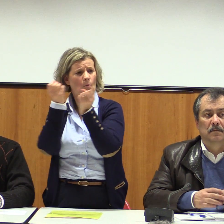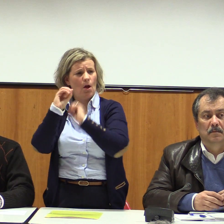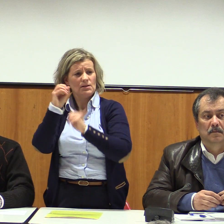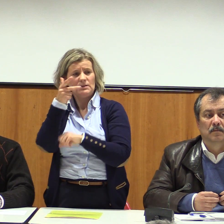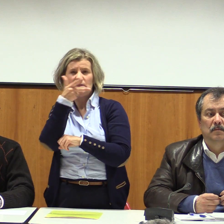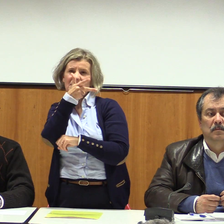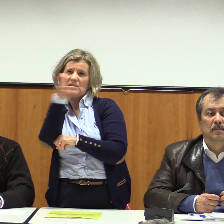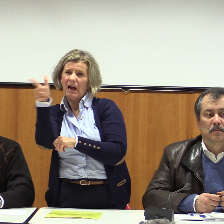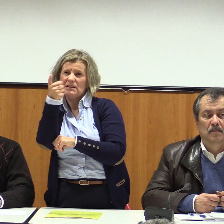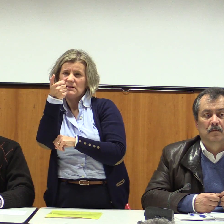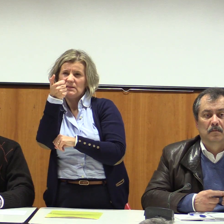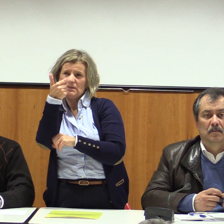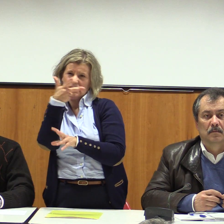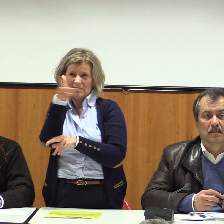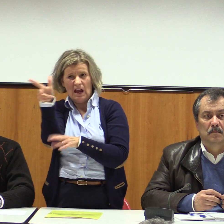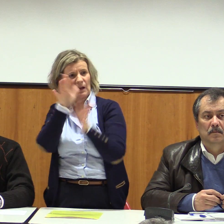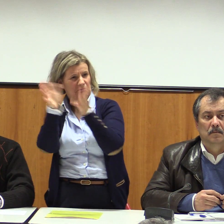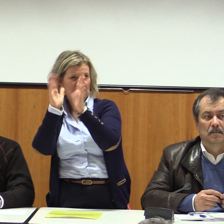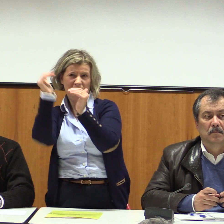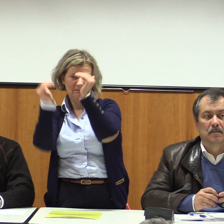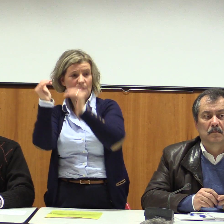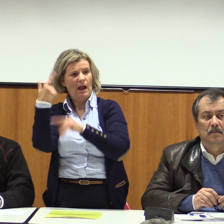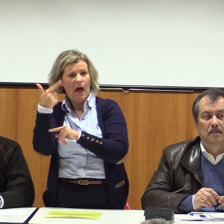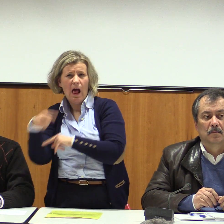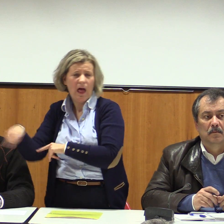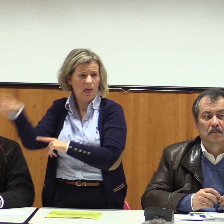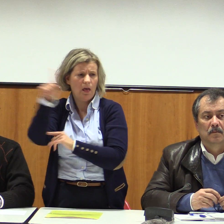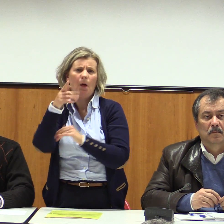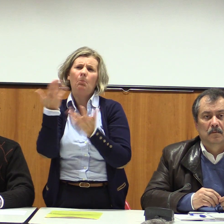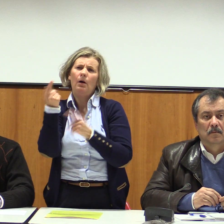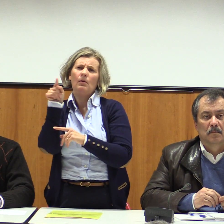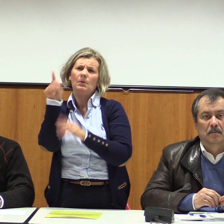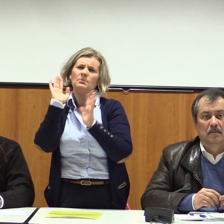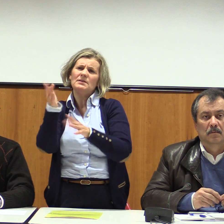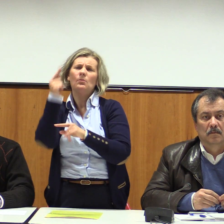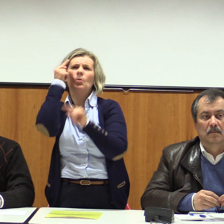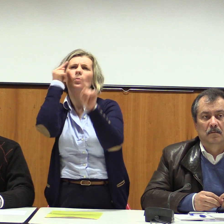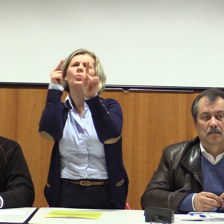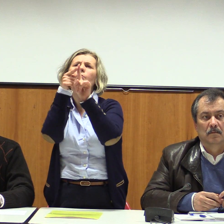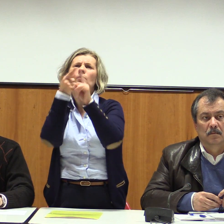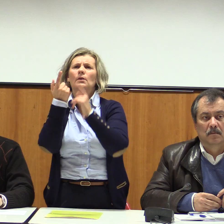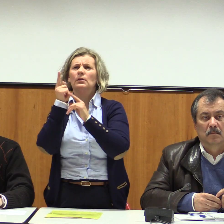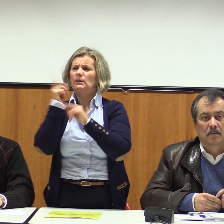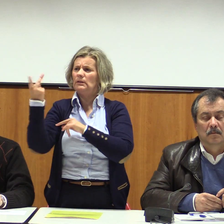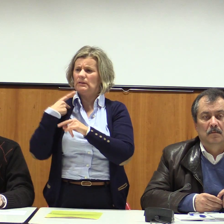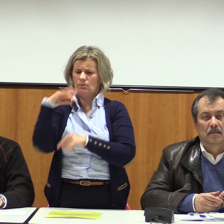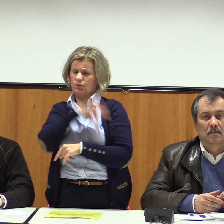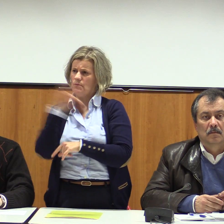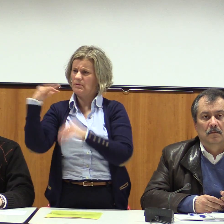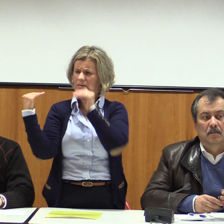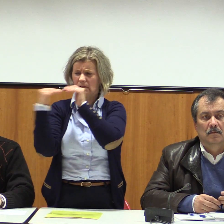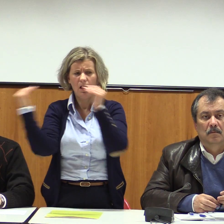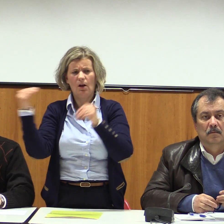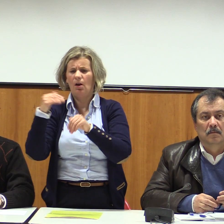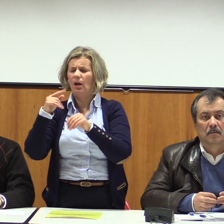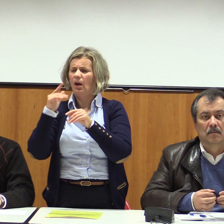Existem muitos outros que, neste momento, não estão a trabalhar. Portanto, no total, entre os 150 docentes de Língua Gestual Portuguesa, que existem, e,